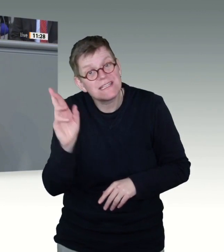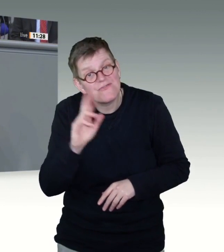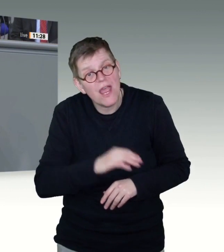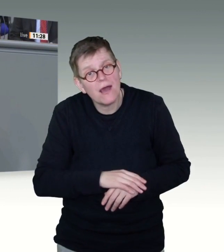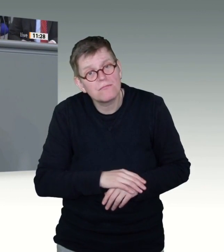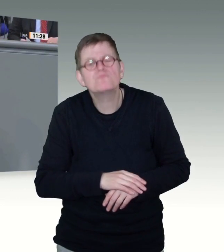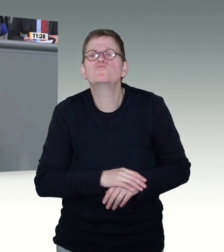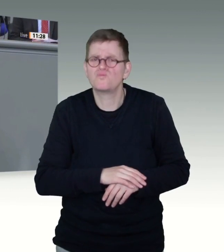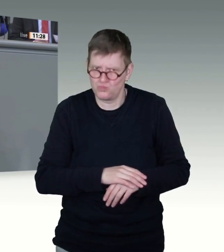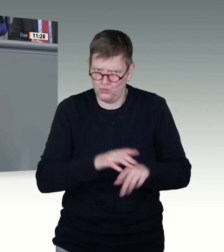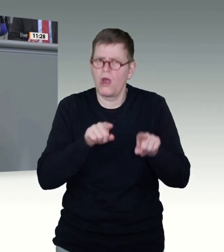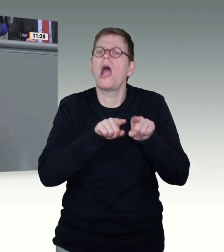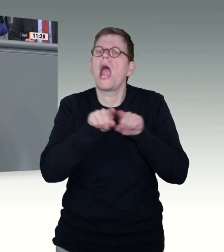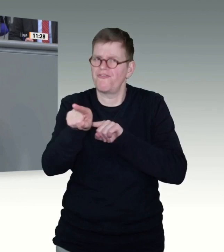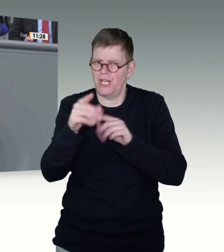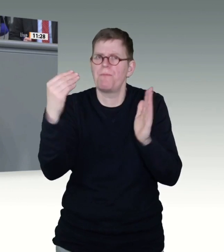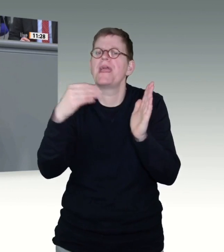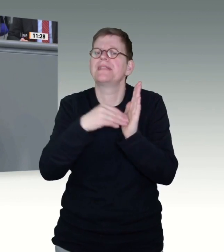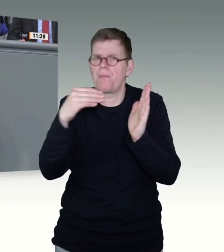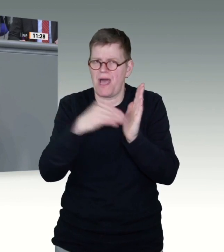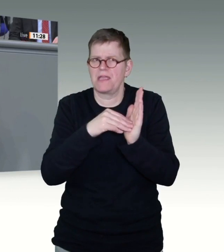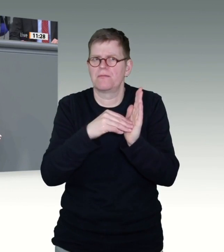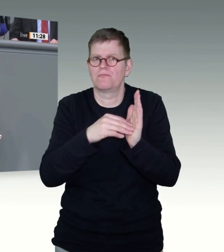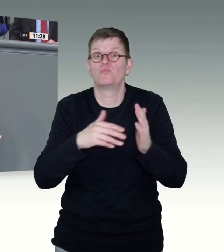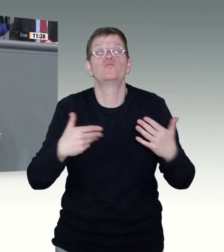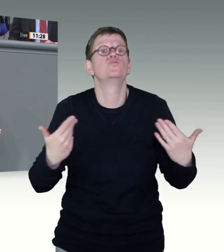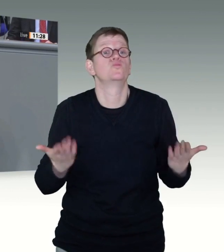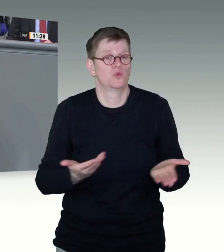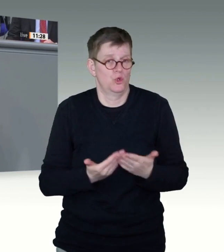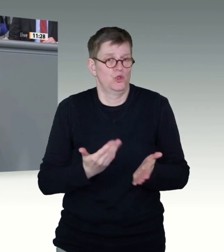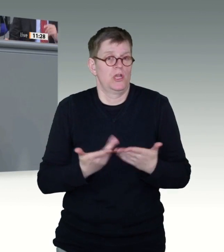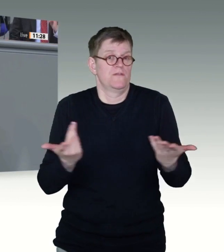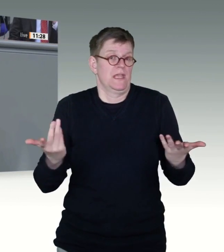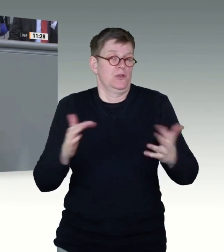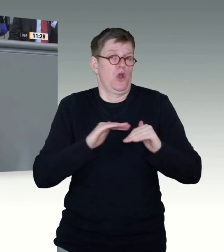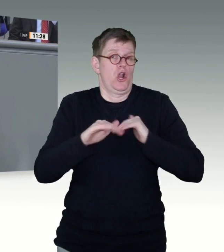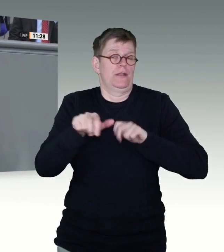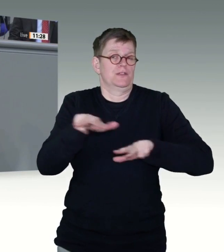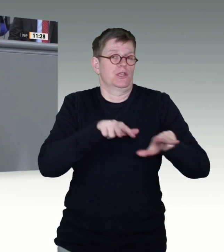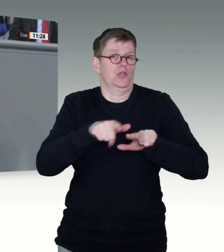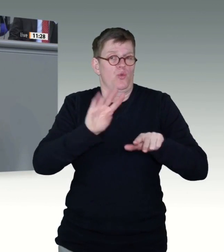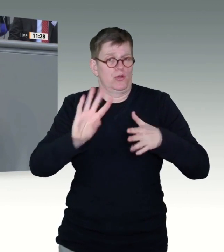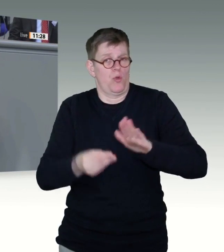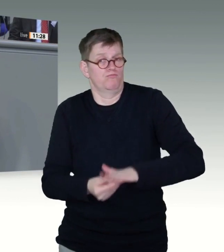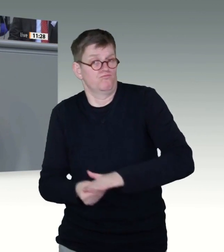man ja auch eine gewisse Hilfestellung der Landesregierung geben. Das Gleiche gilt auch für die